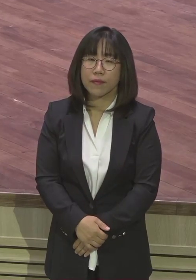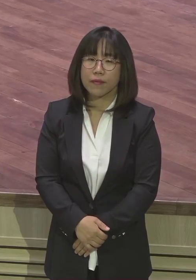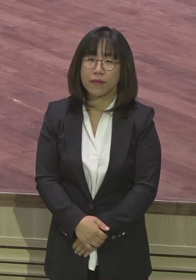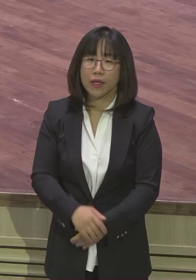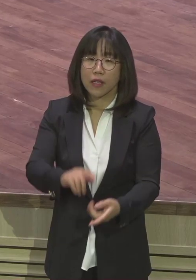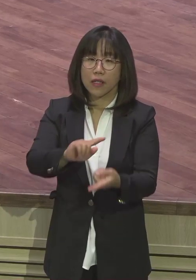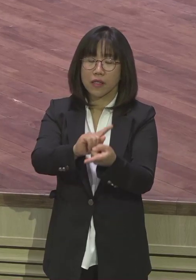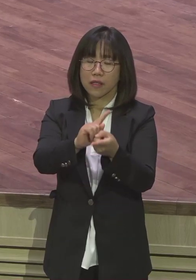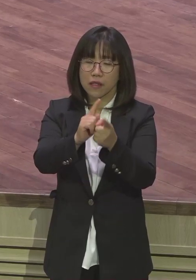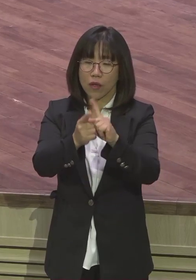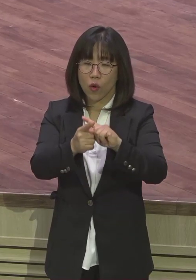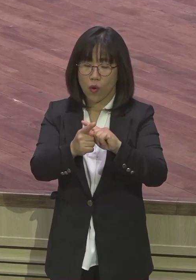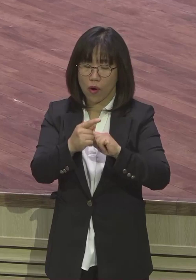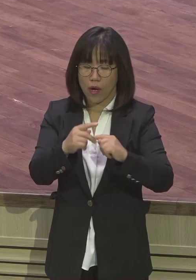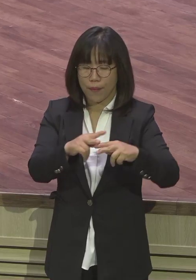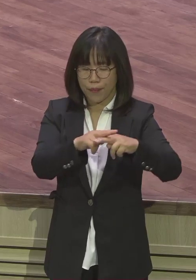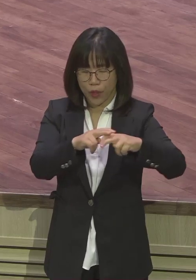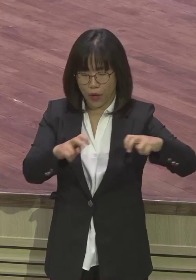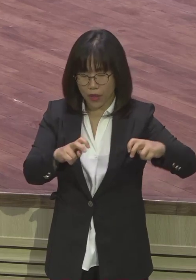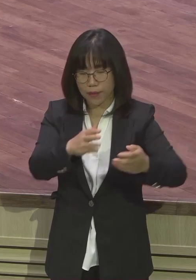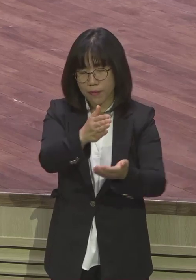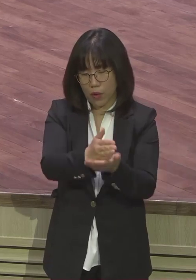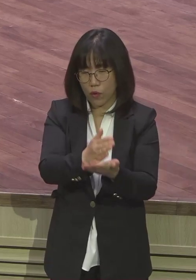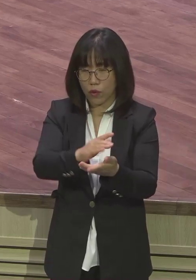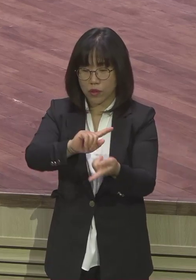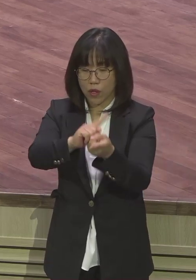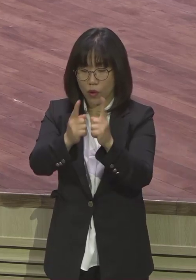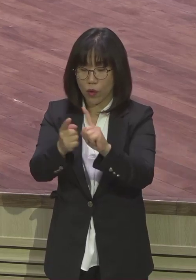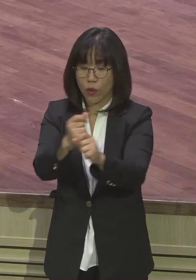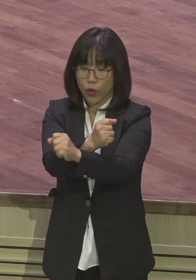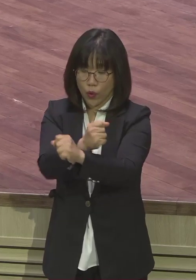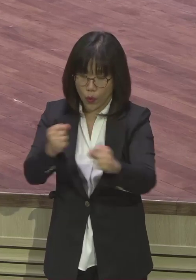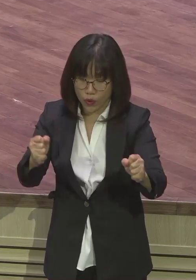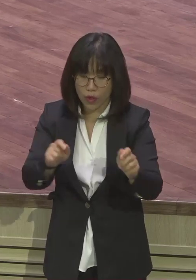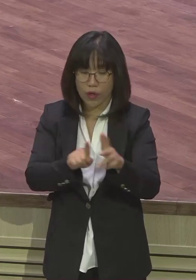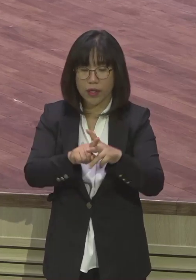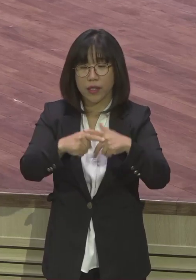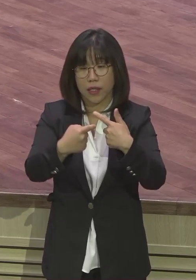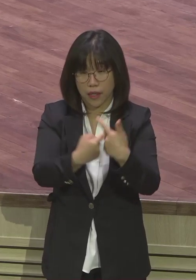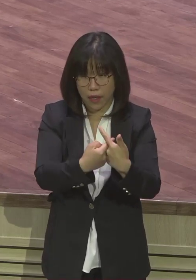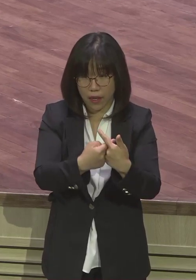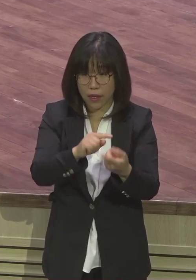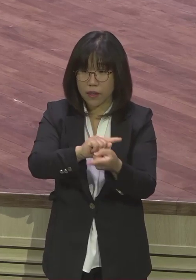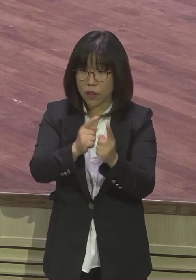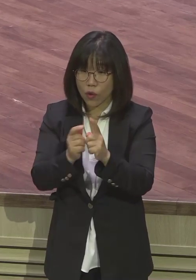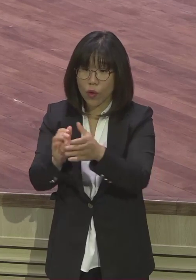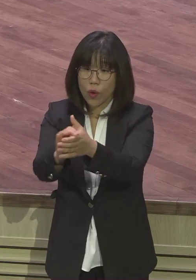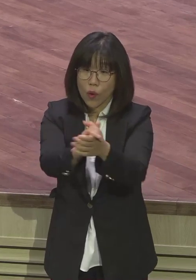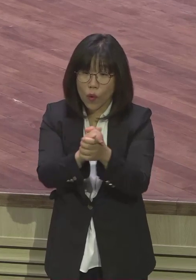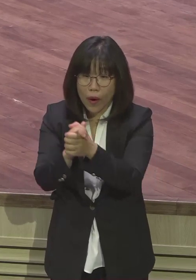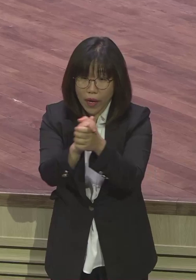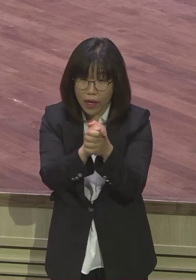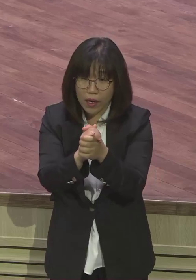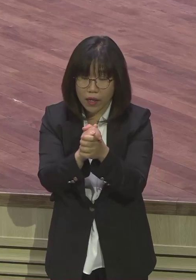갈등이 아니고 우리는 용서, 이해, 화해 이런 발걸음이 필요해요.